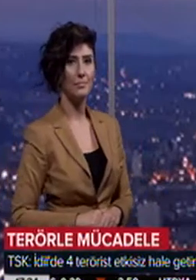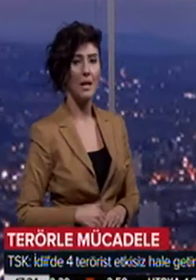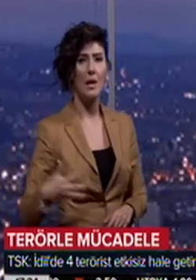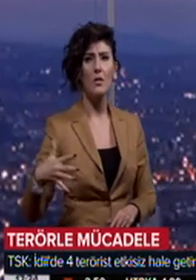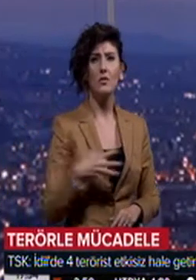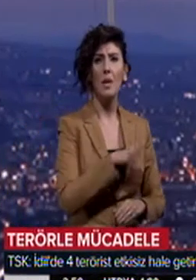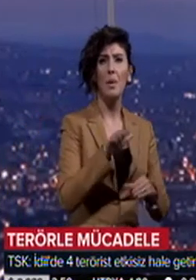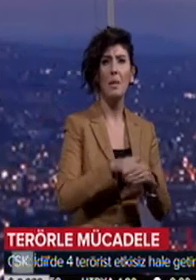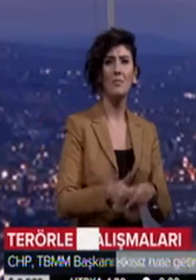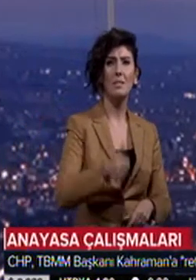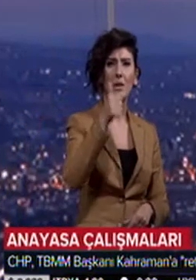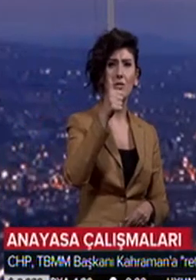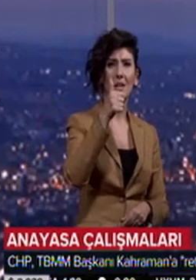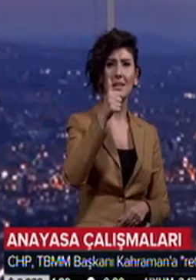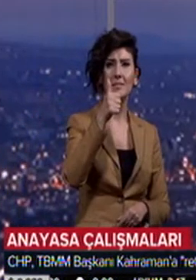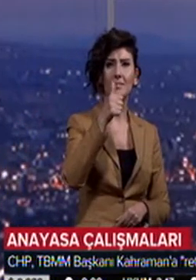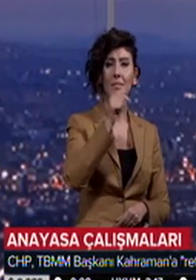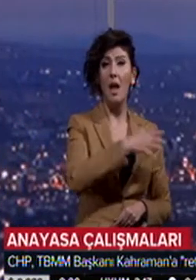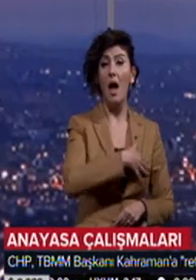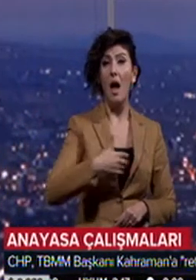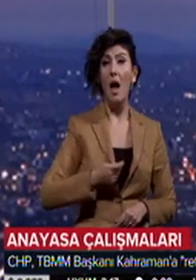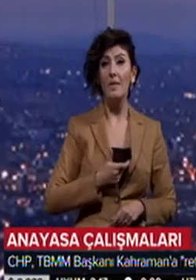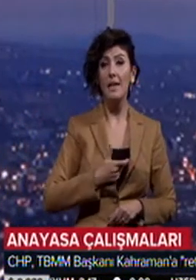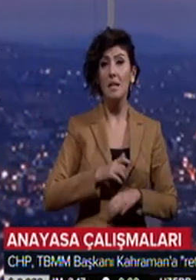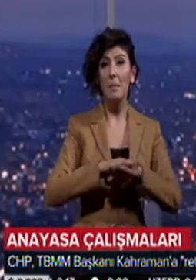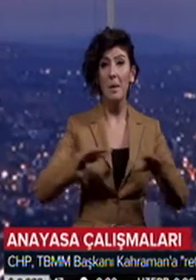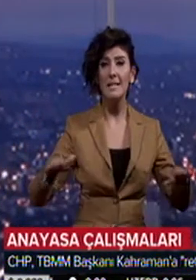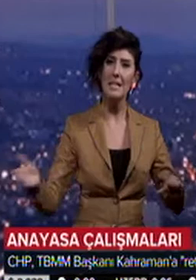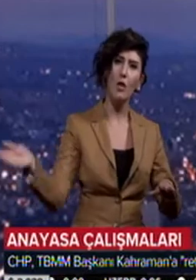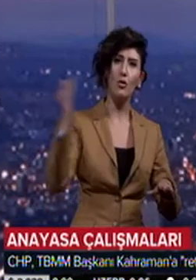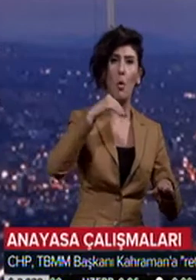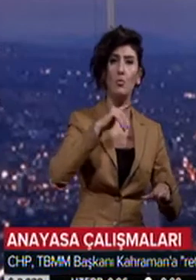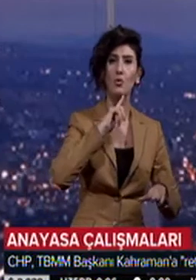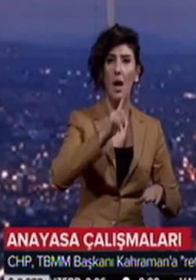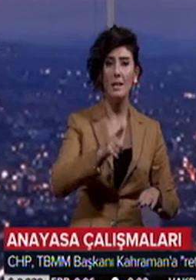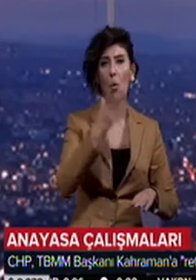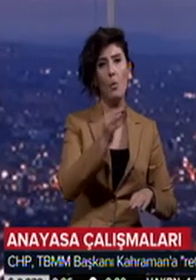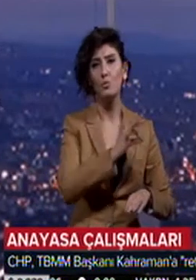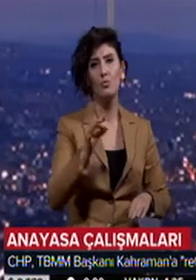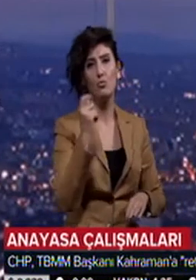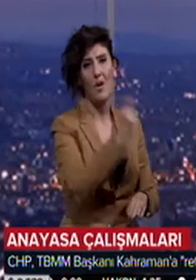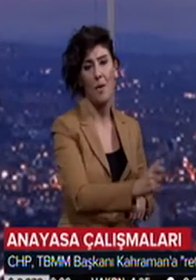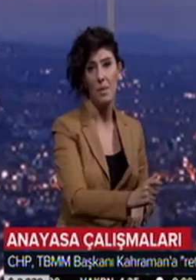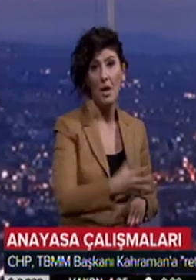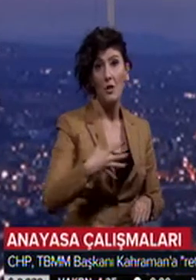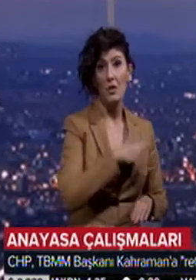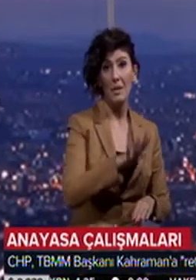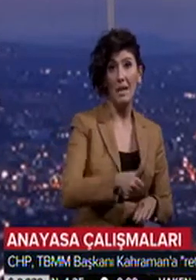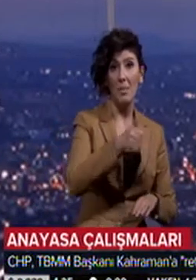CHP, Meclis Başkanı İsmail Kahraman'ın anayasa masasına dönün çağrısına olumsuz yanıt verdi. CHP Genel Başkanı